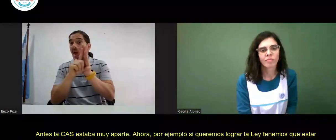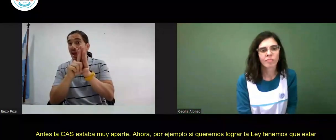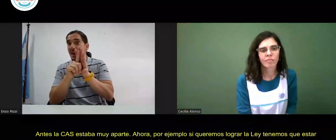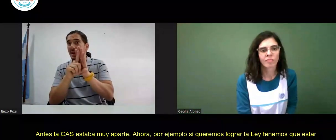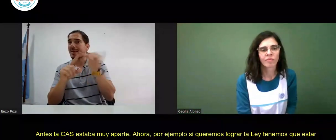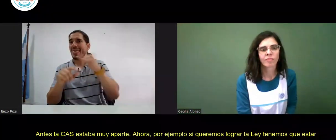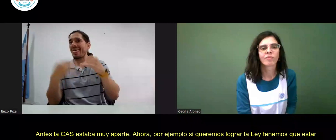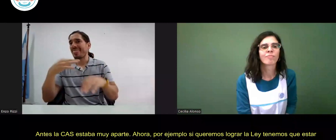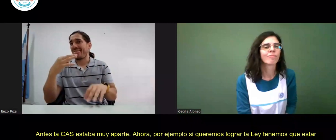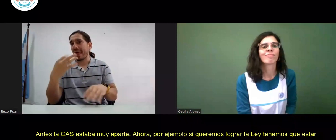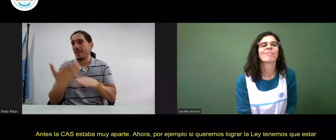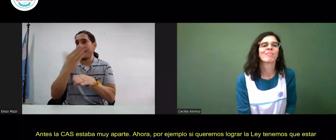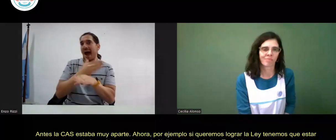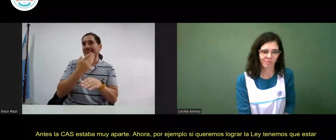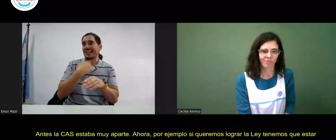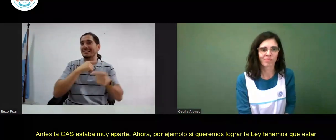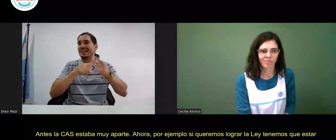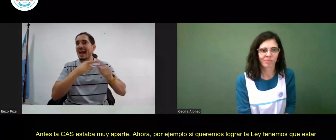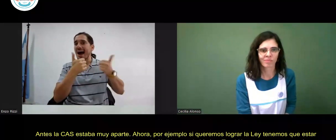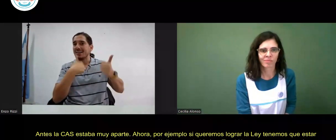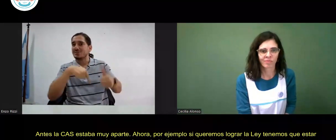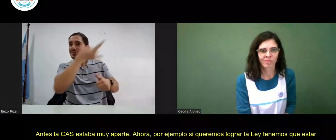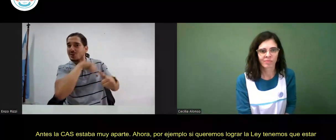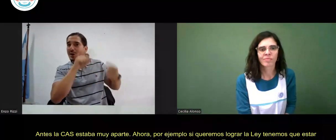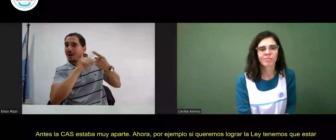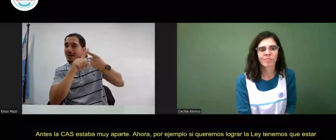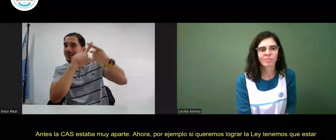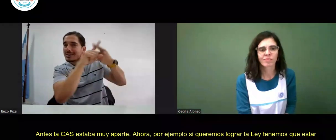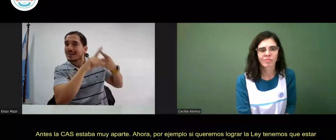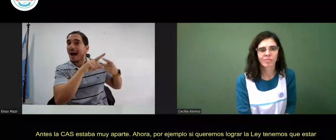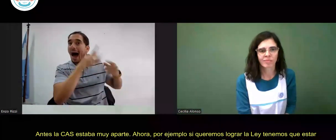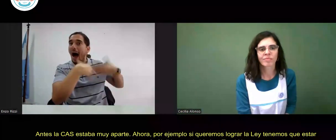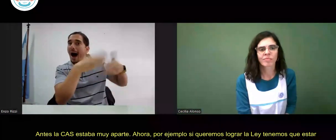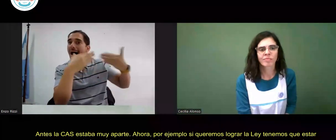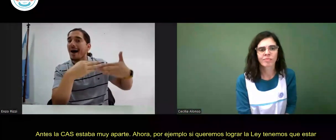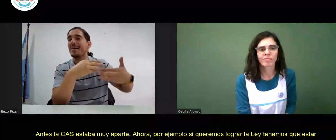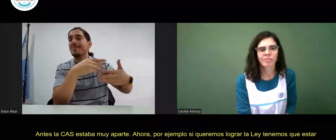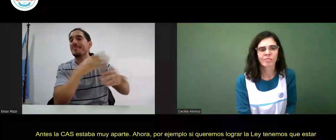ley, tenemos que estar en contacto, trabajar unidos. Y así es más fácil lograr el objetivo.